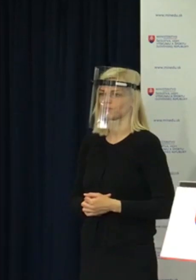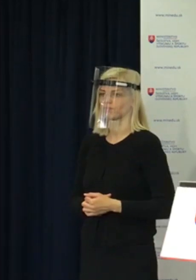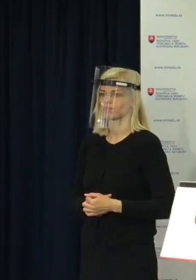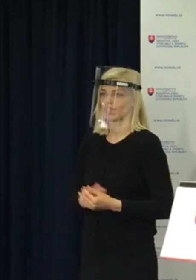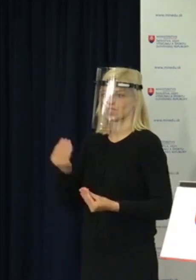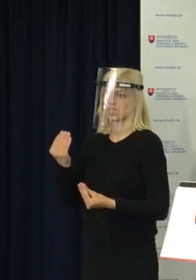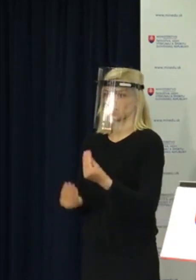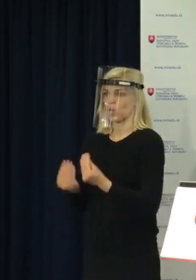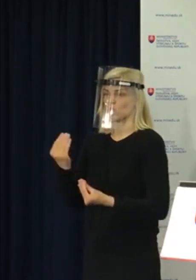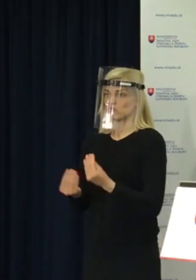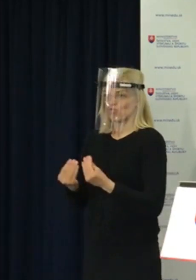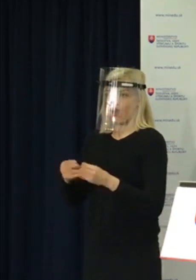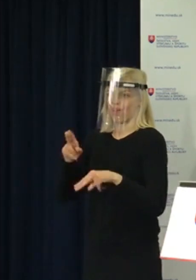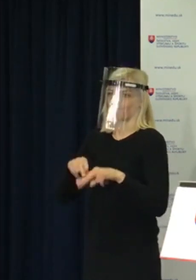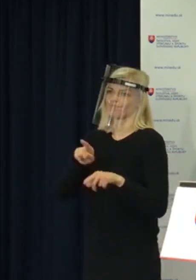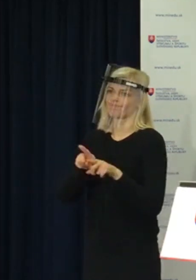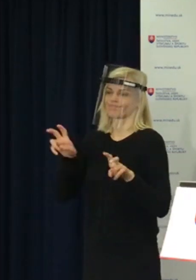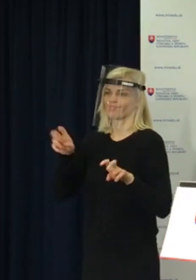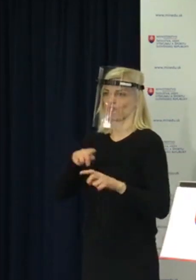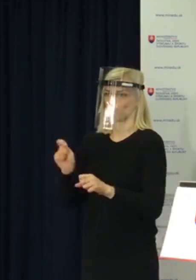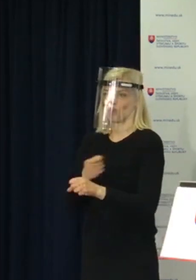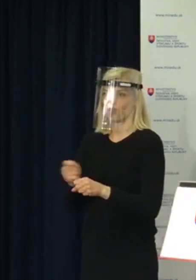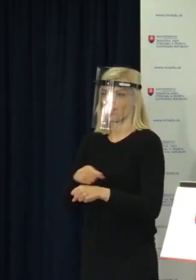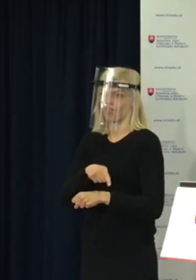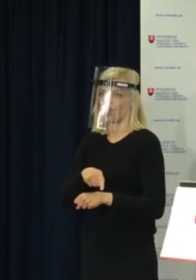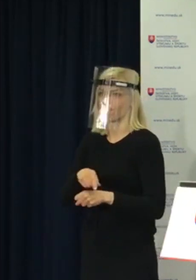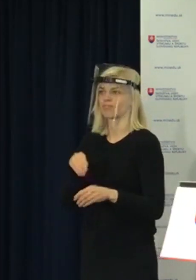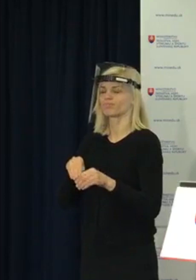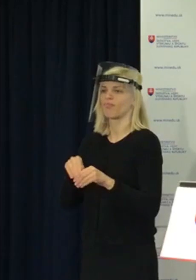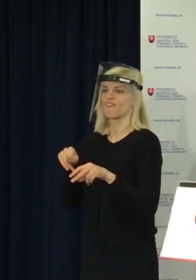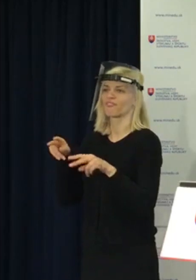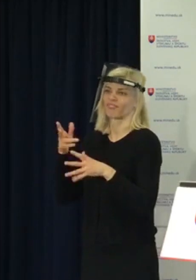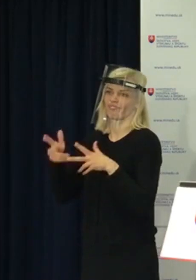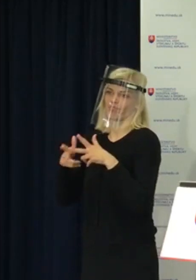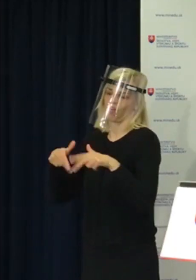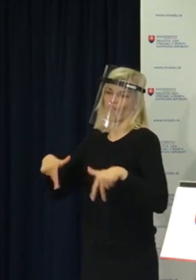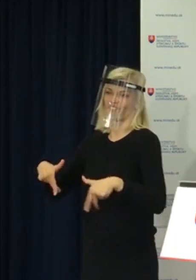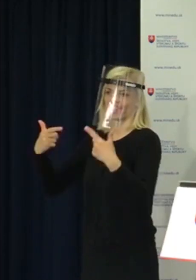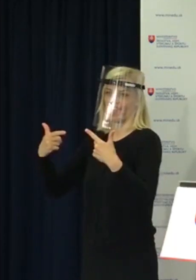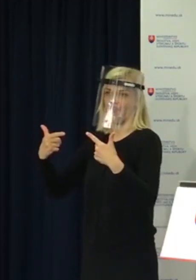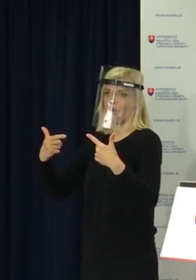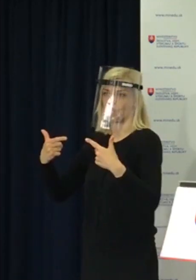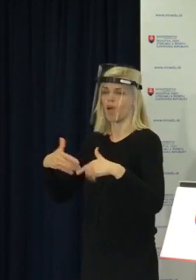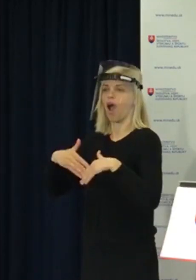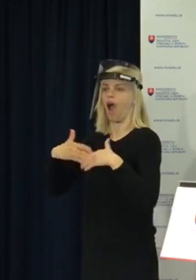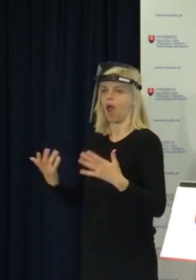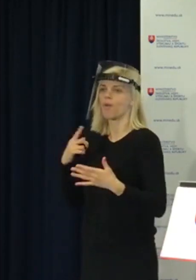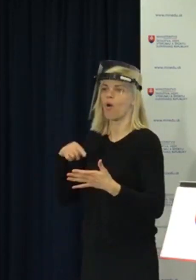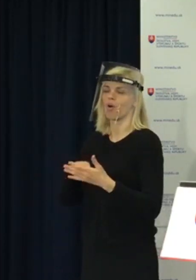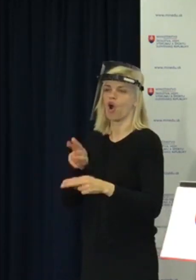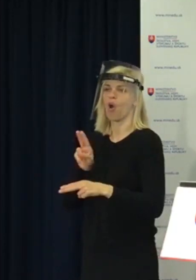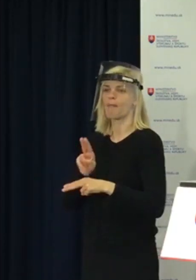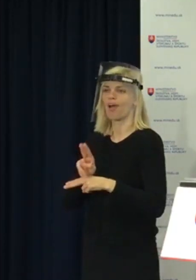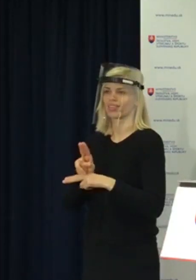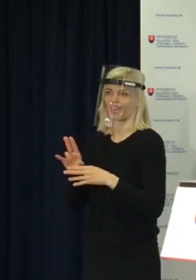Skúška sa potom môže konať dyštančne ako videokonferencia alebo prezečne podľa opatrení Úradu